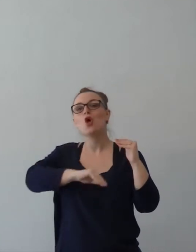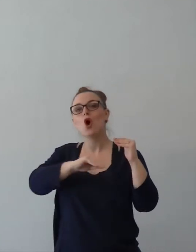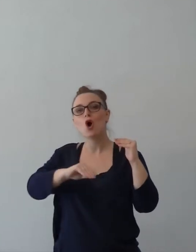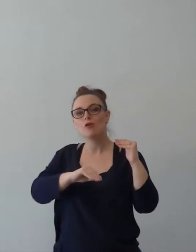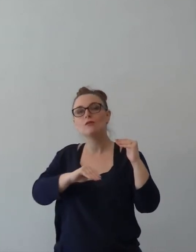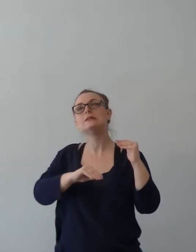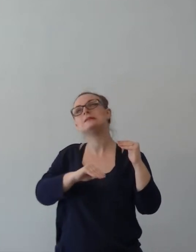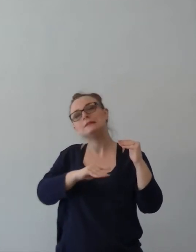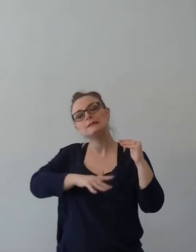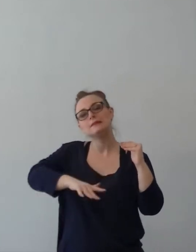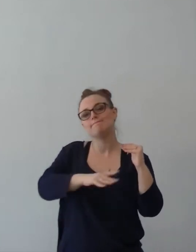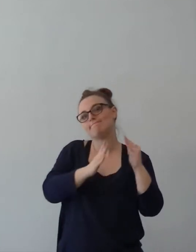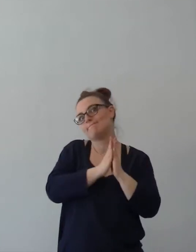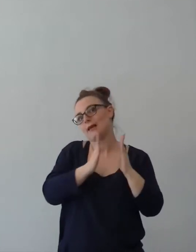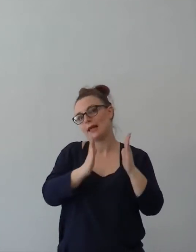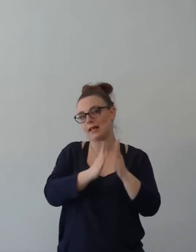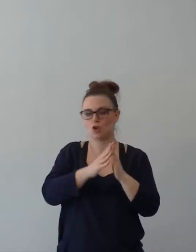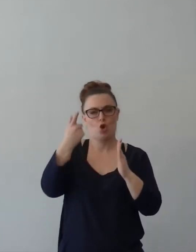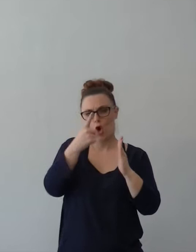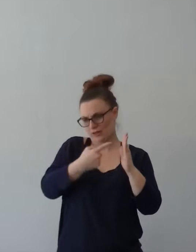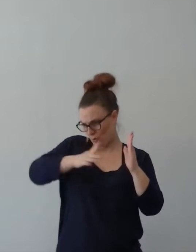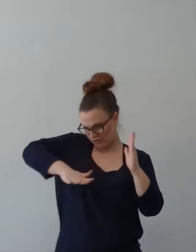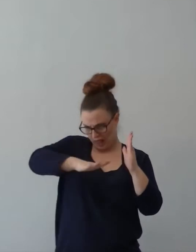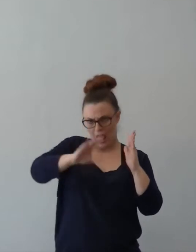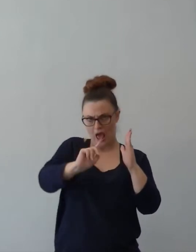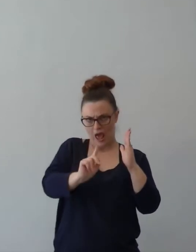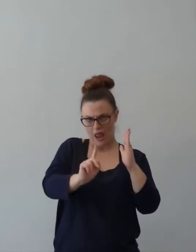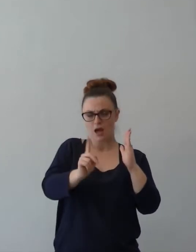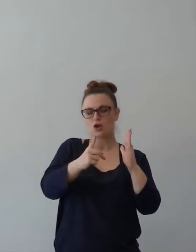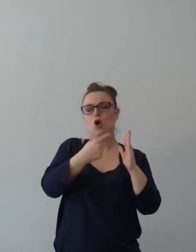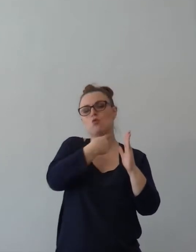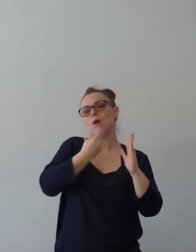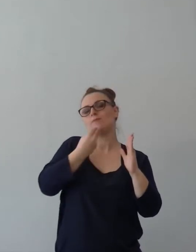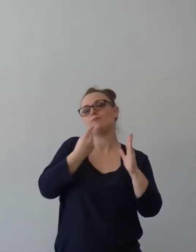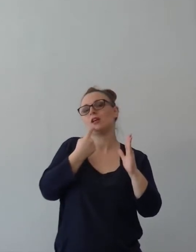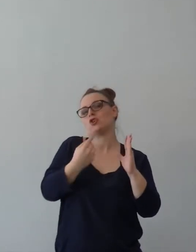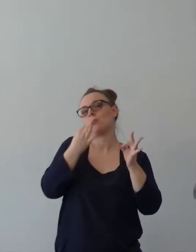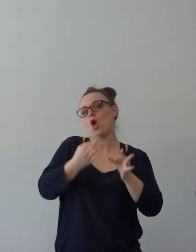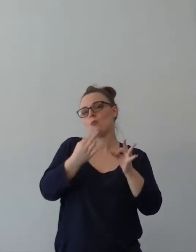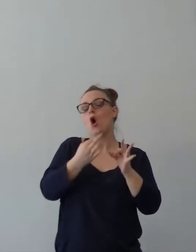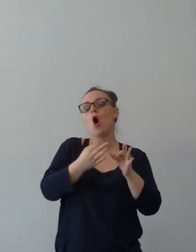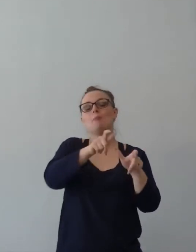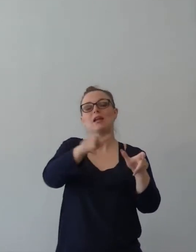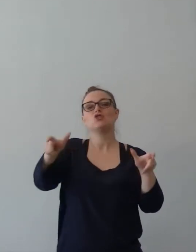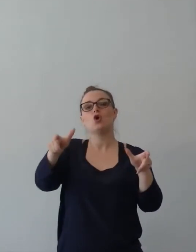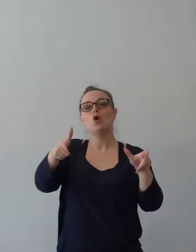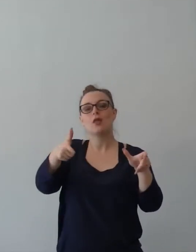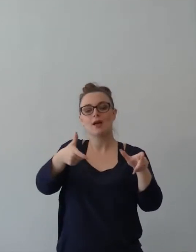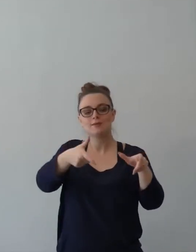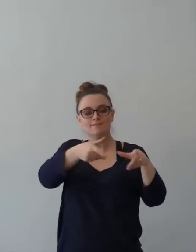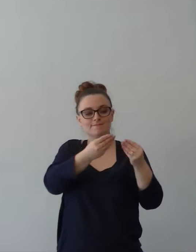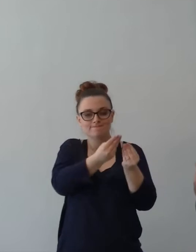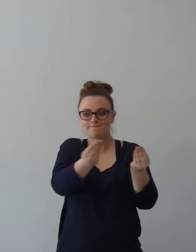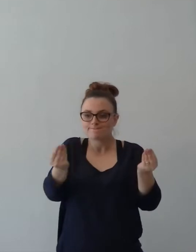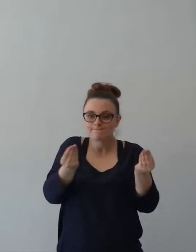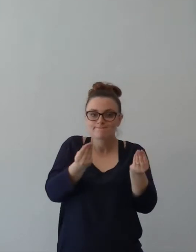È proprio la chiesa e qui non intendo la sala, non intendo la sala, intendo le persone che compongono la chiesa, le